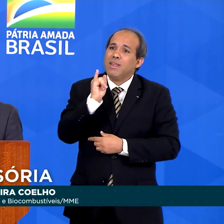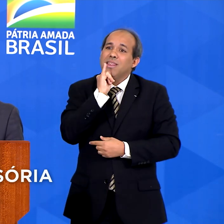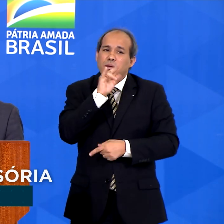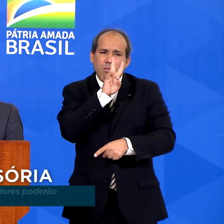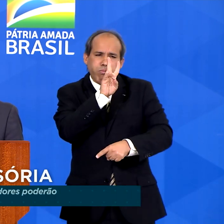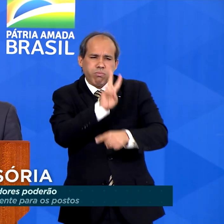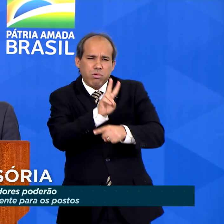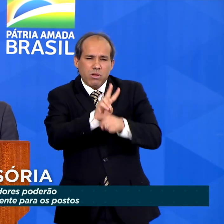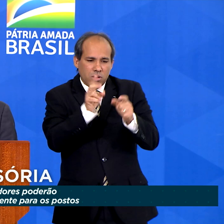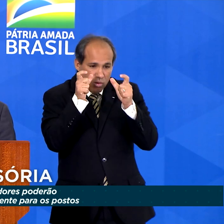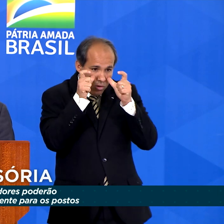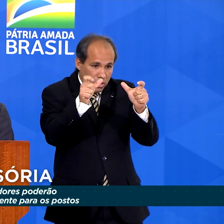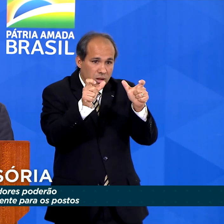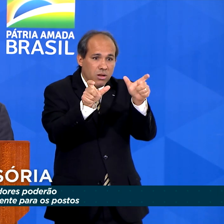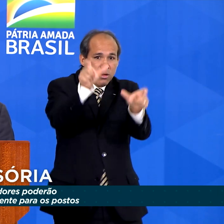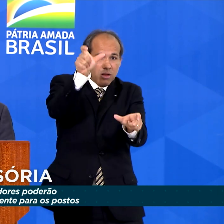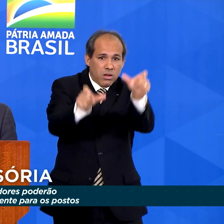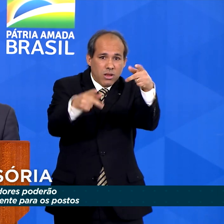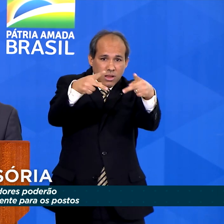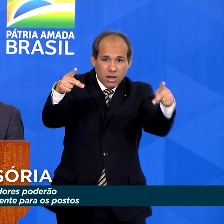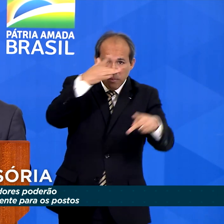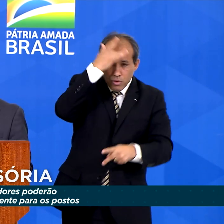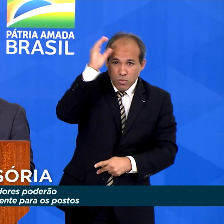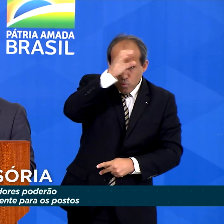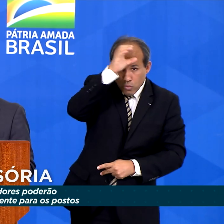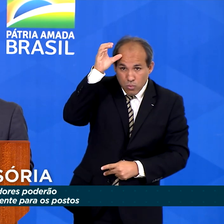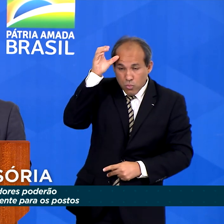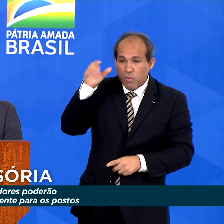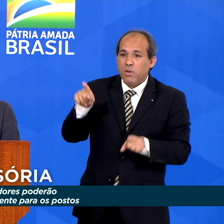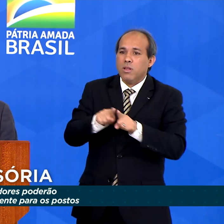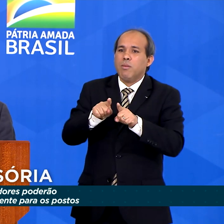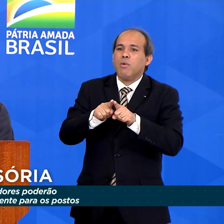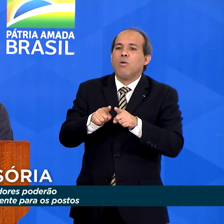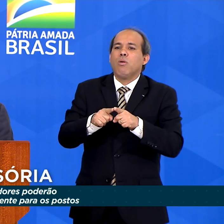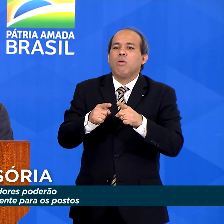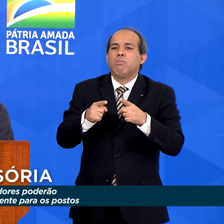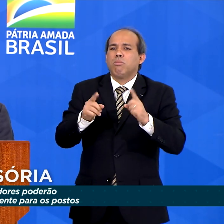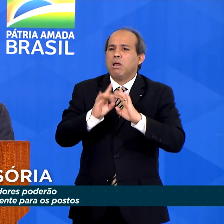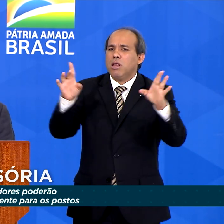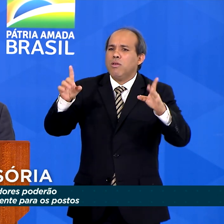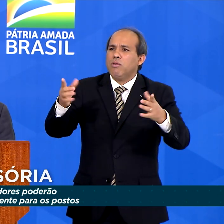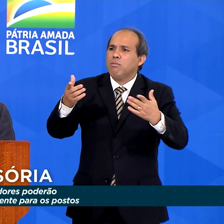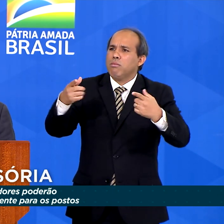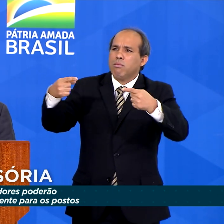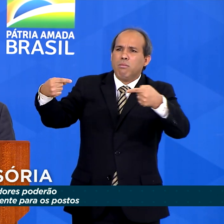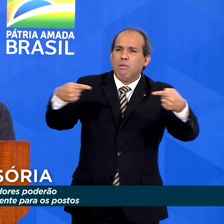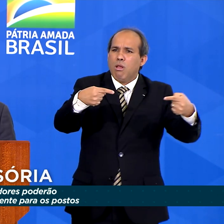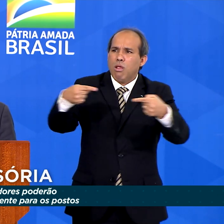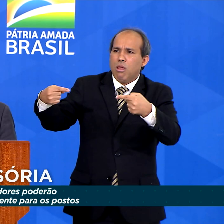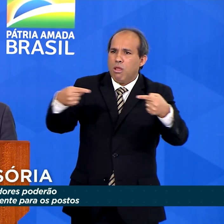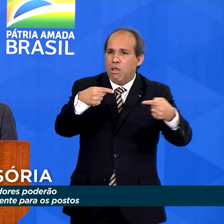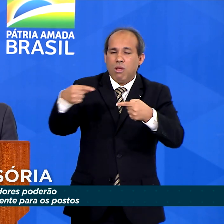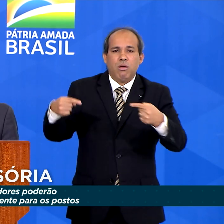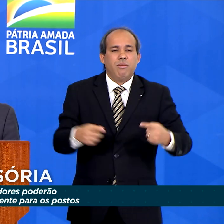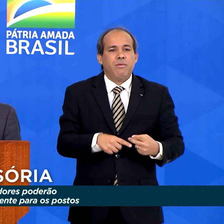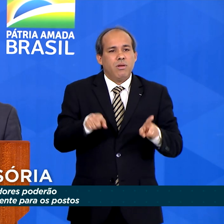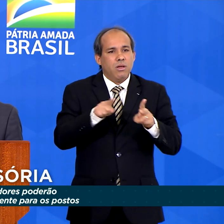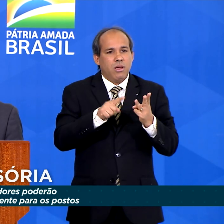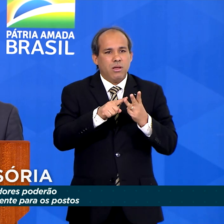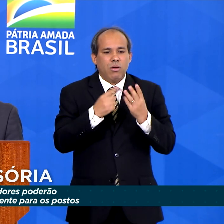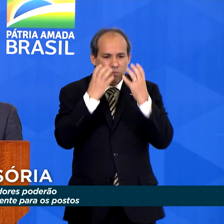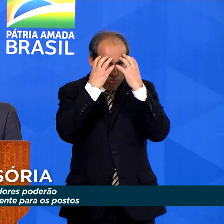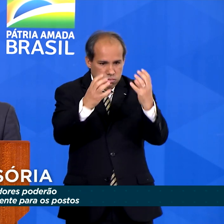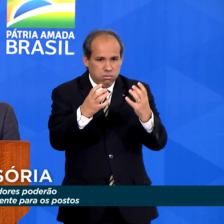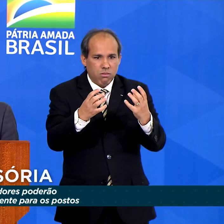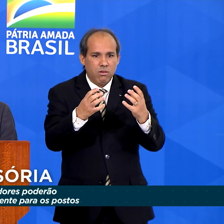dos interesses do consumidor, a promoção da livre concorrência, a atração de investimentos,